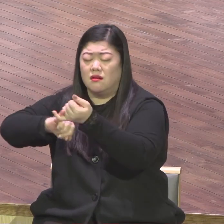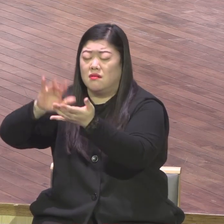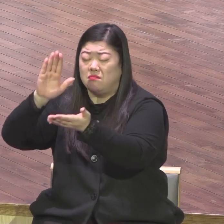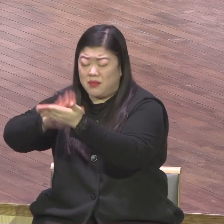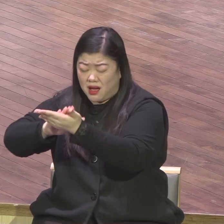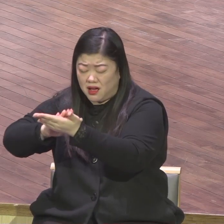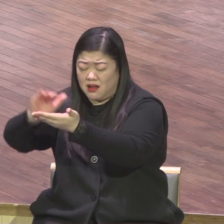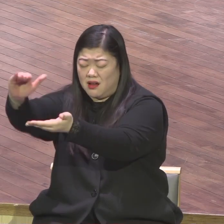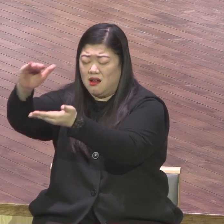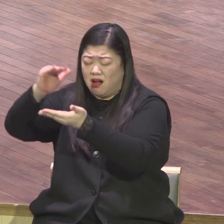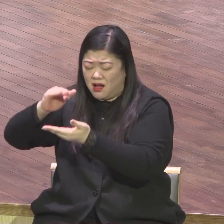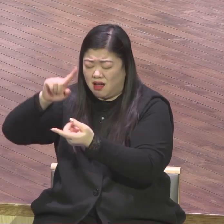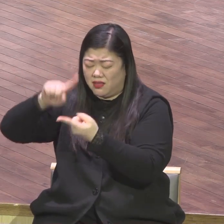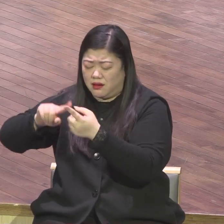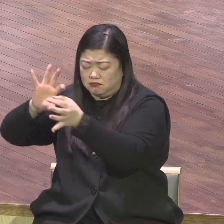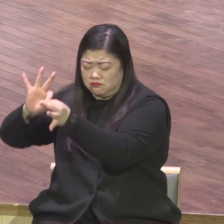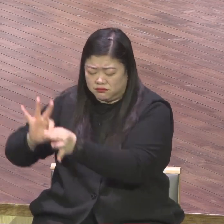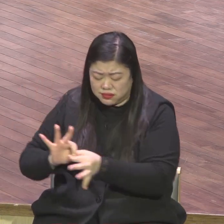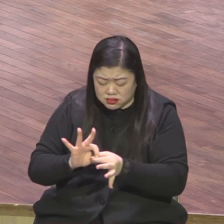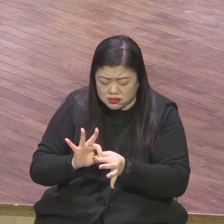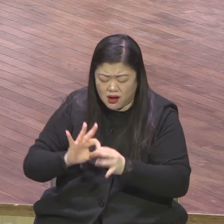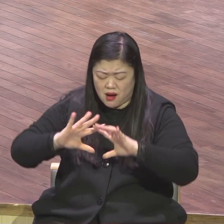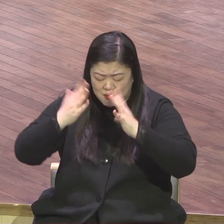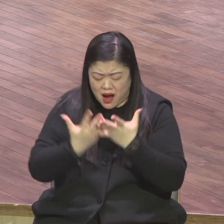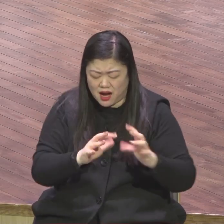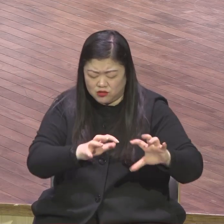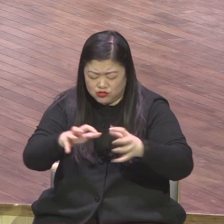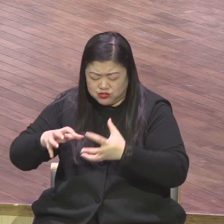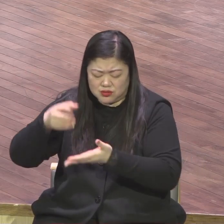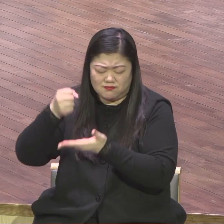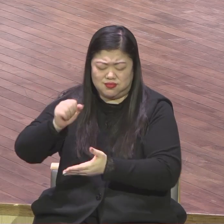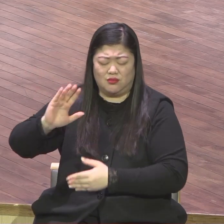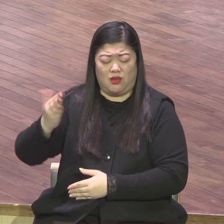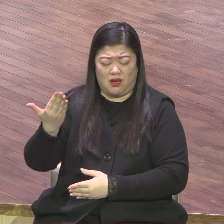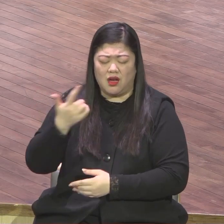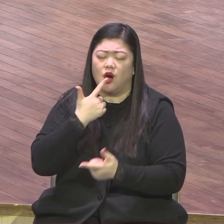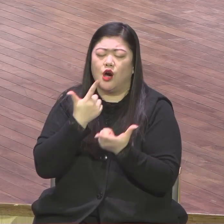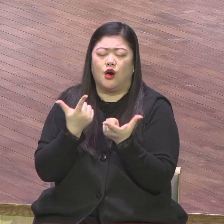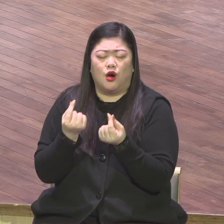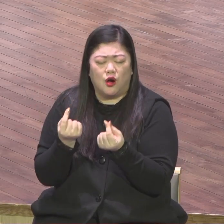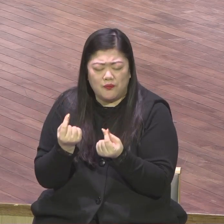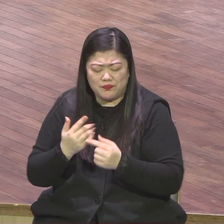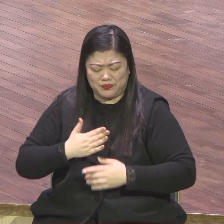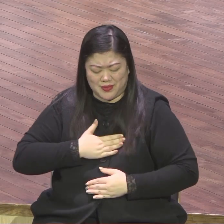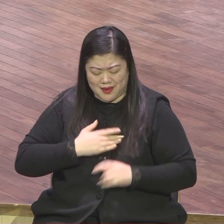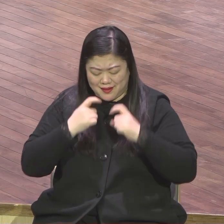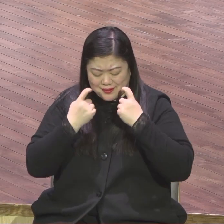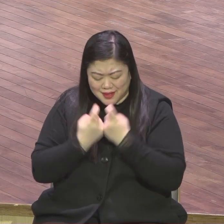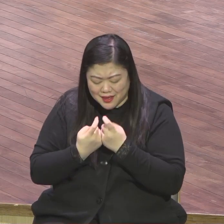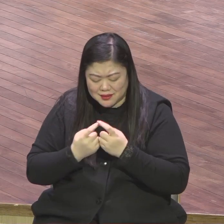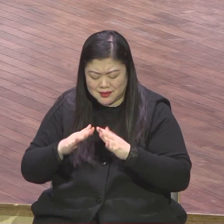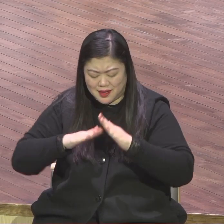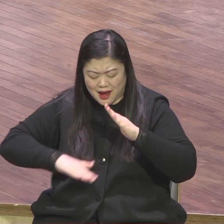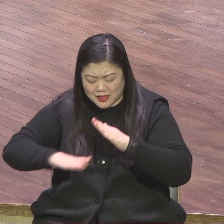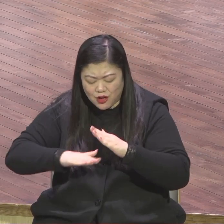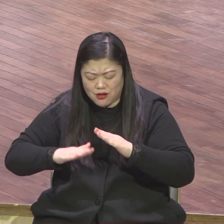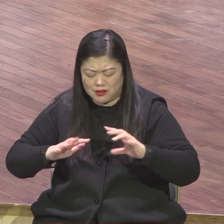기업으로 얻게 되는 이삼신라 복음하에 우리 교회가 우리 개인이 이 모두다 수입받는 놀라운 증거가 시작되게 하여